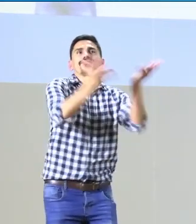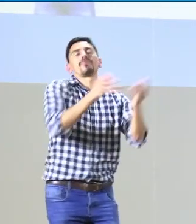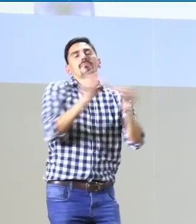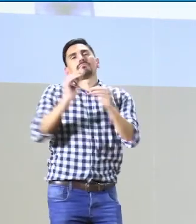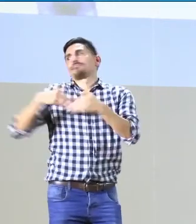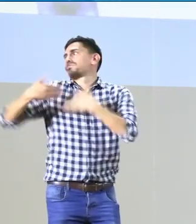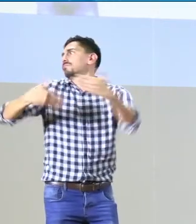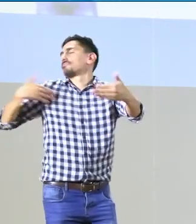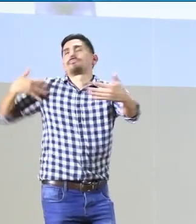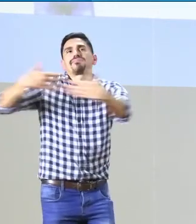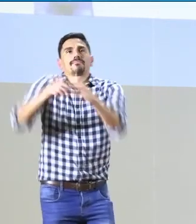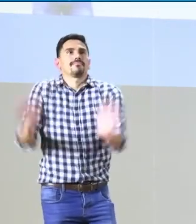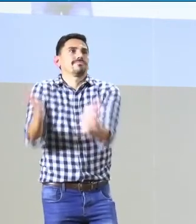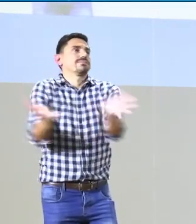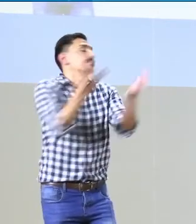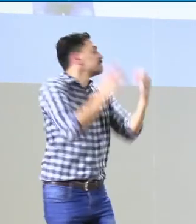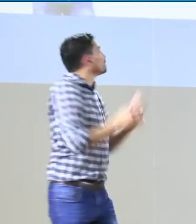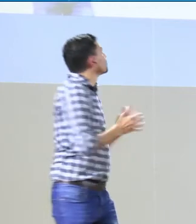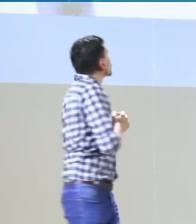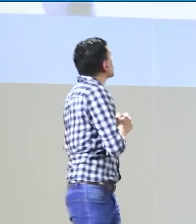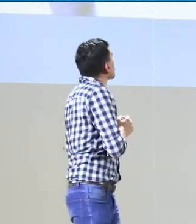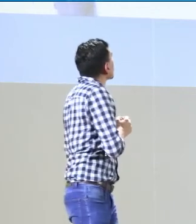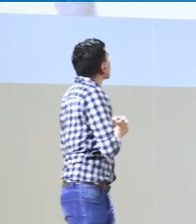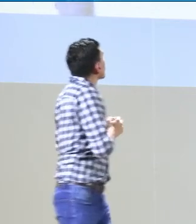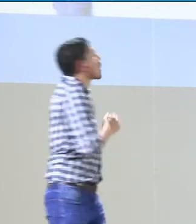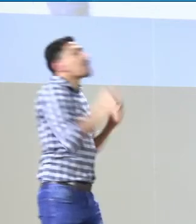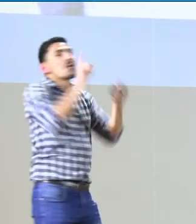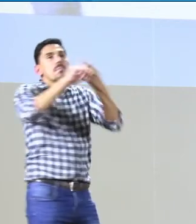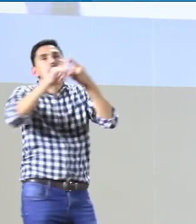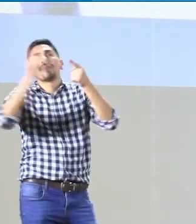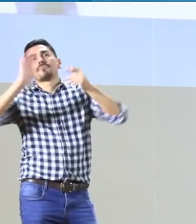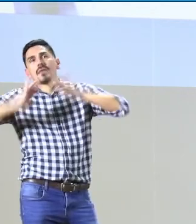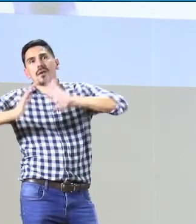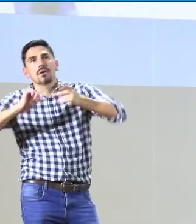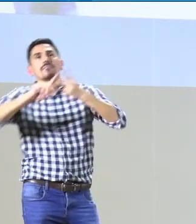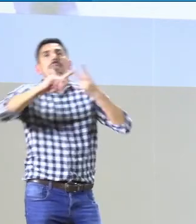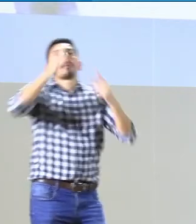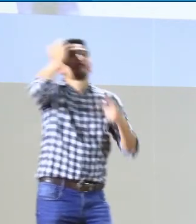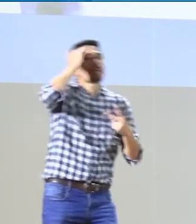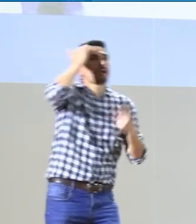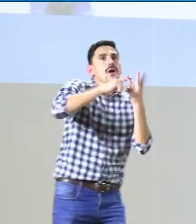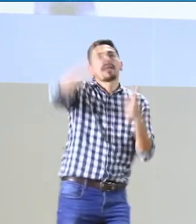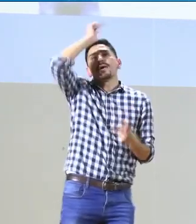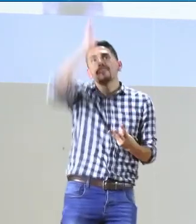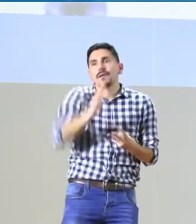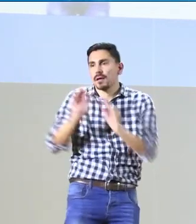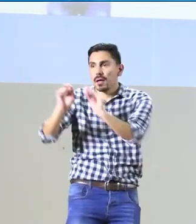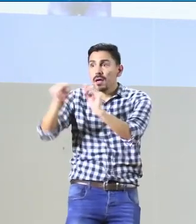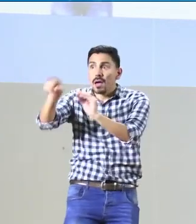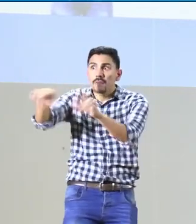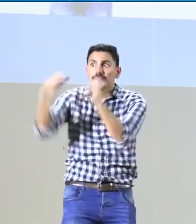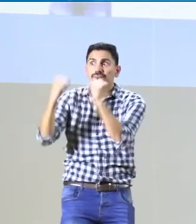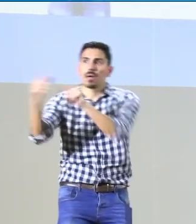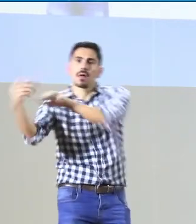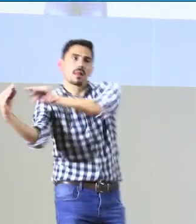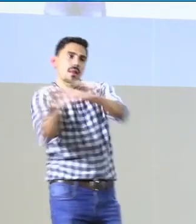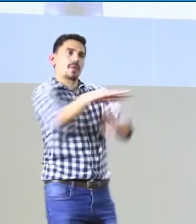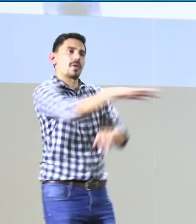biculturales en la educación para personas sordas para el mejoramiento de la misma. En lengua de señas, obviamente de